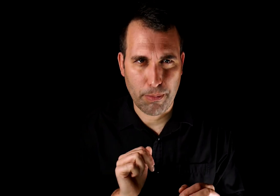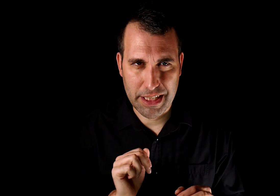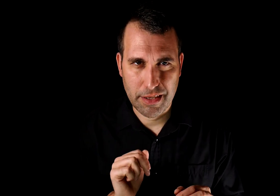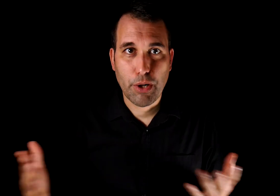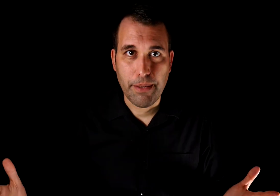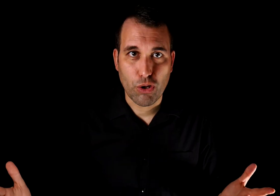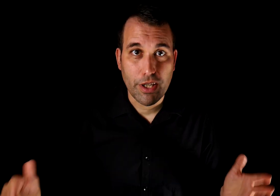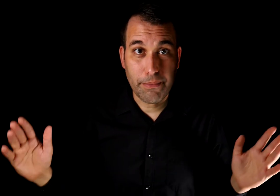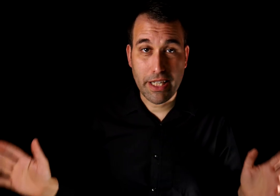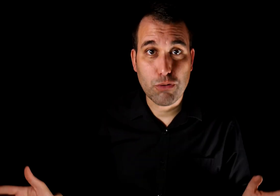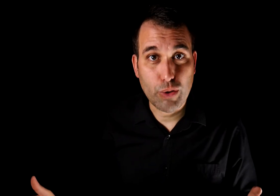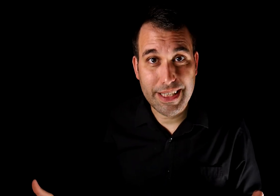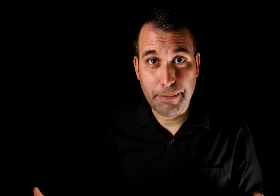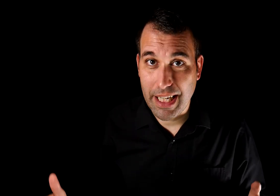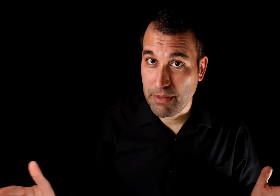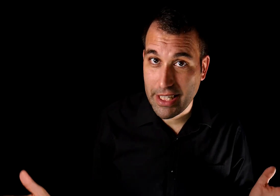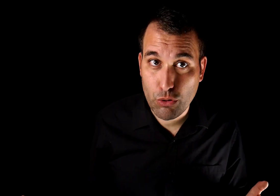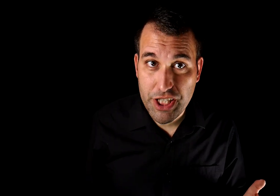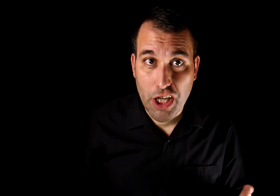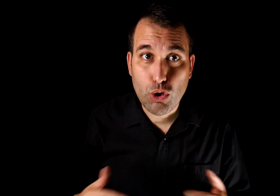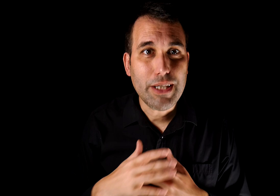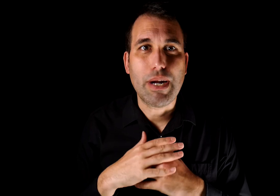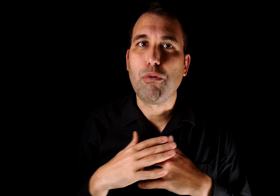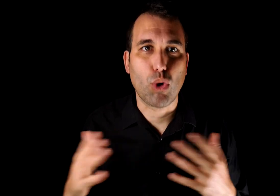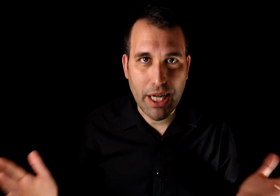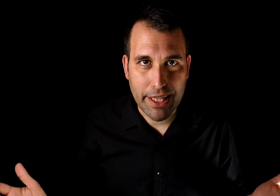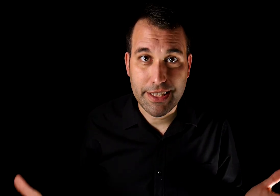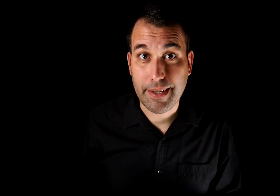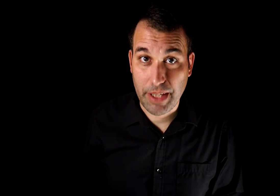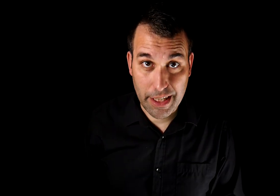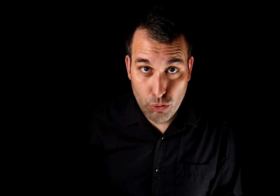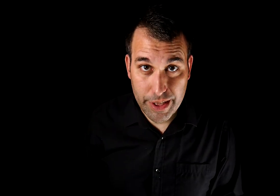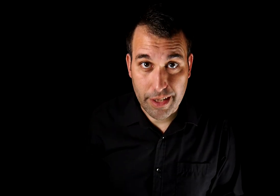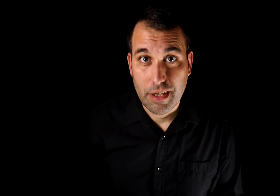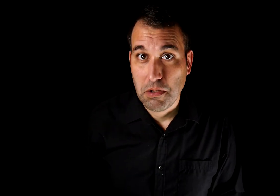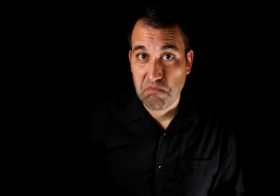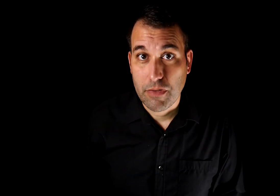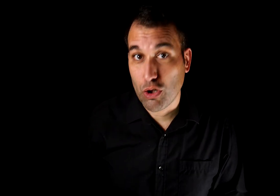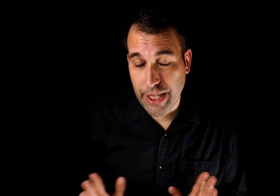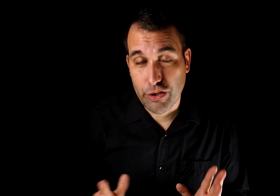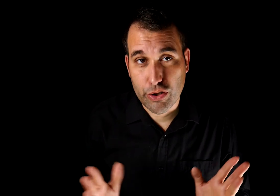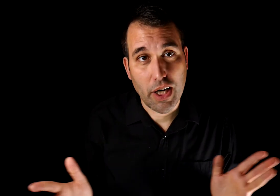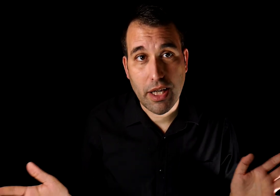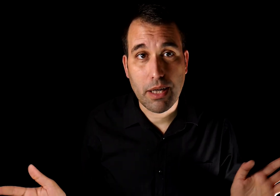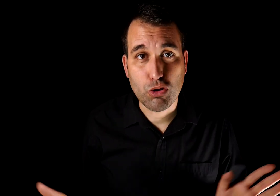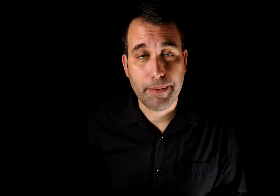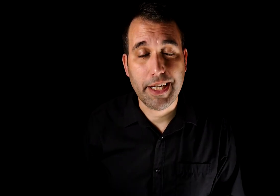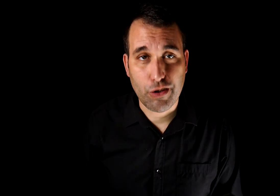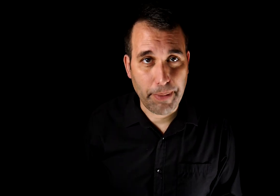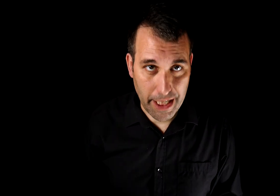más. Por ejemplo, imaginemos que un streamer lambda de Twitch suelta una burrada y se hace viral en Twitter. Lo sé, no se requiere mucha imaginación para